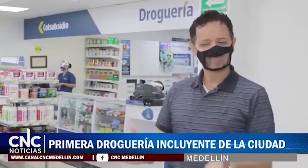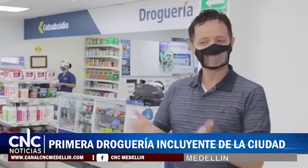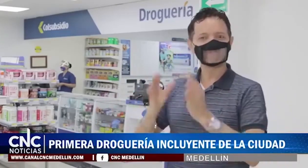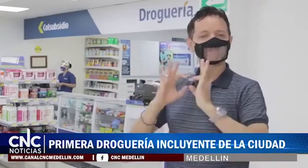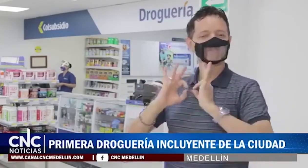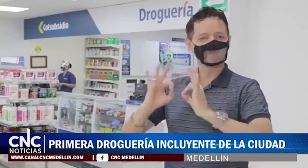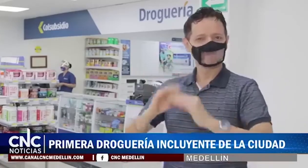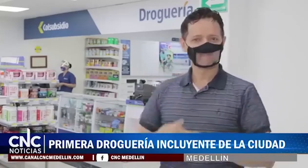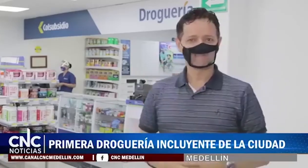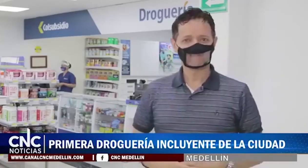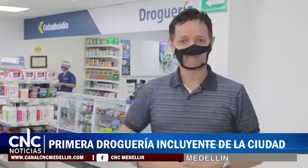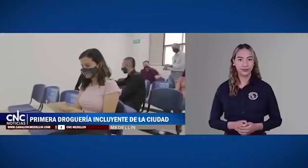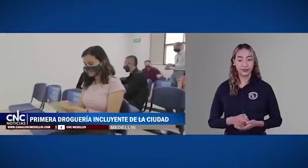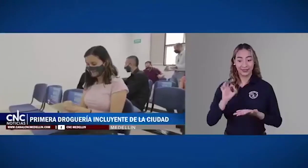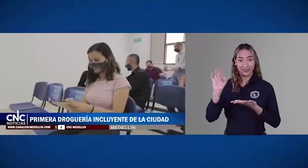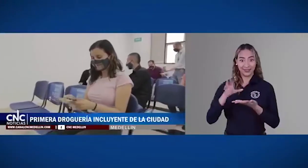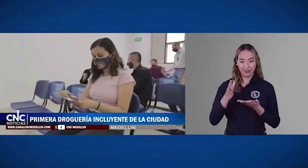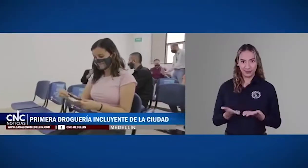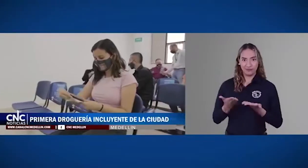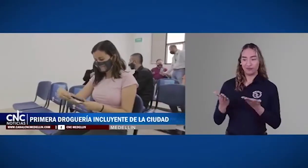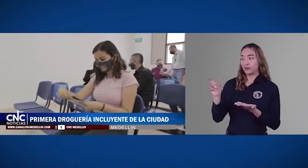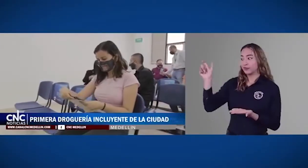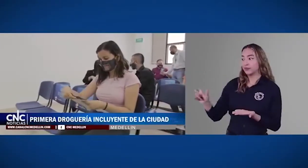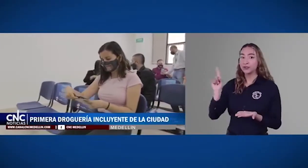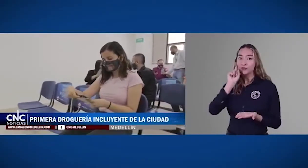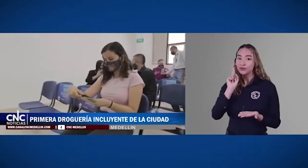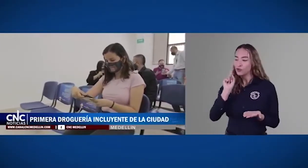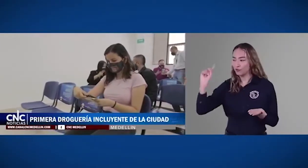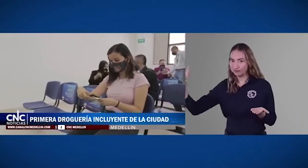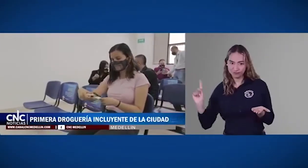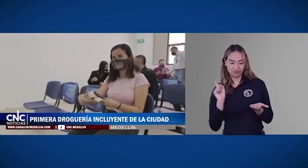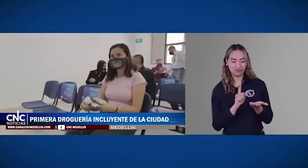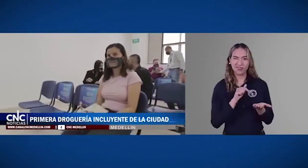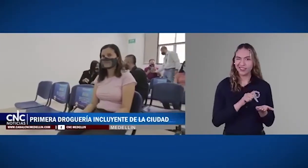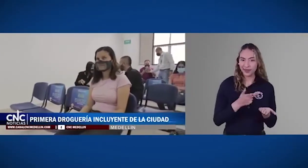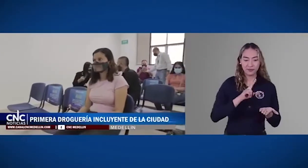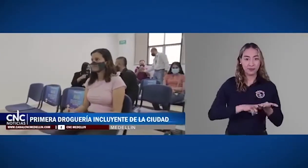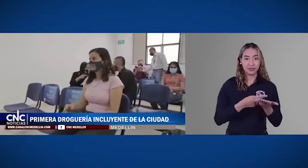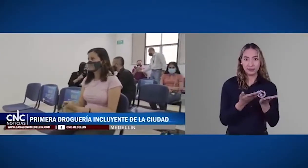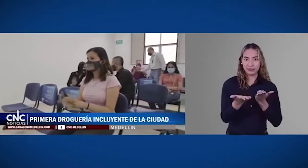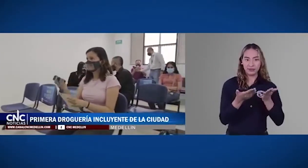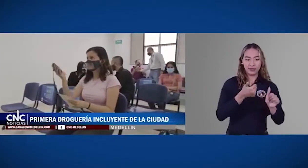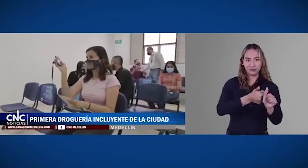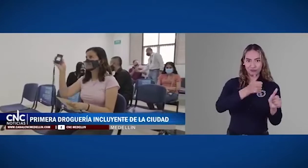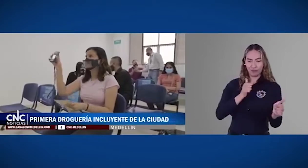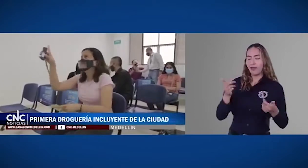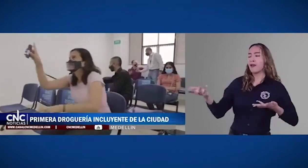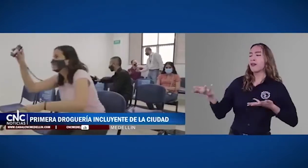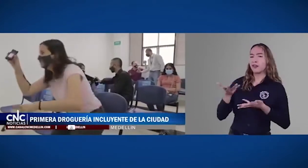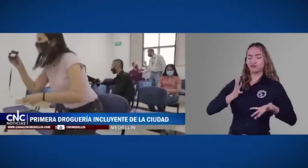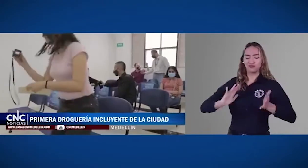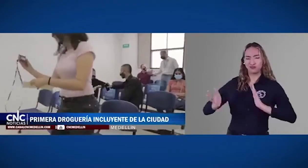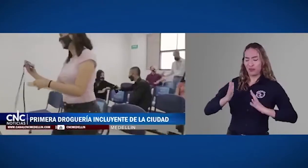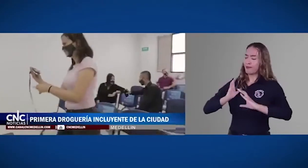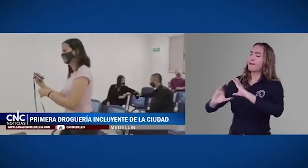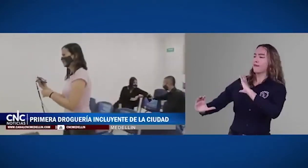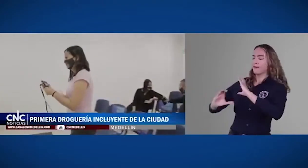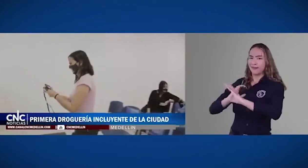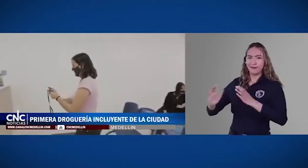calidad a la comunidad. Este servicio se encuentra alineado con el aplicativo Servir que permite la interpretación en línea de